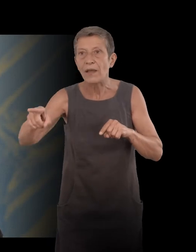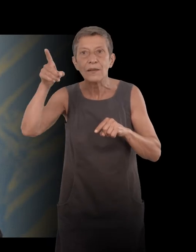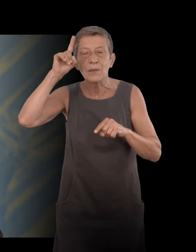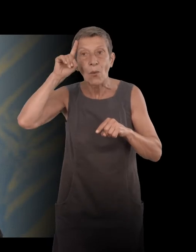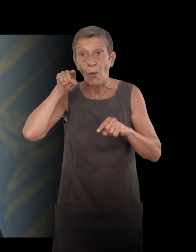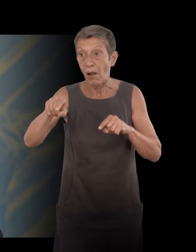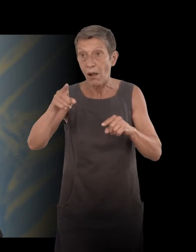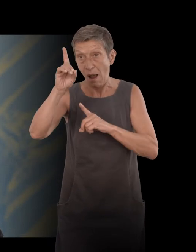mes parents.